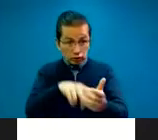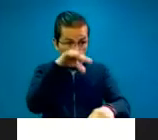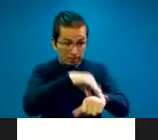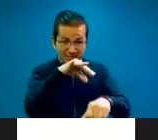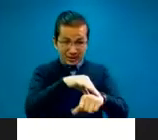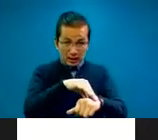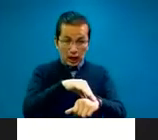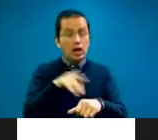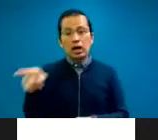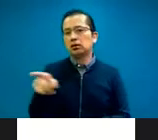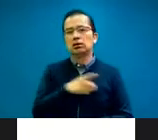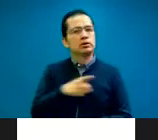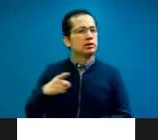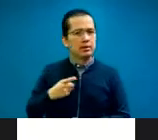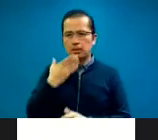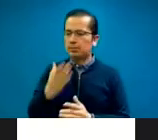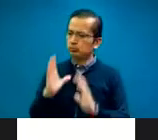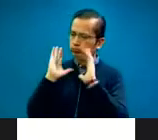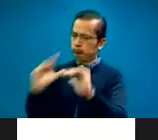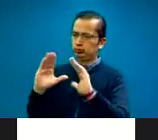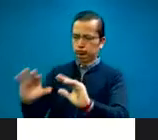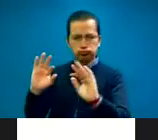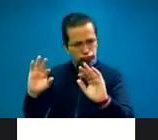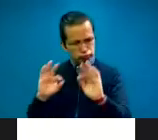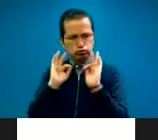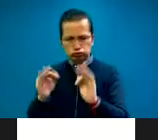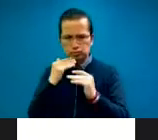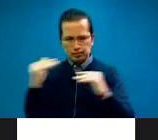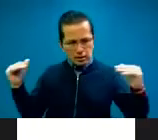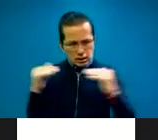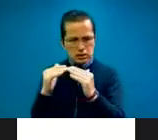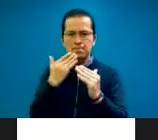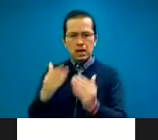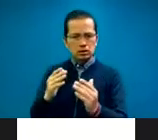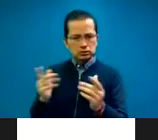tengan la misma capacitación, es decir, la misma certificación.